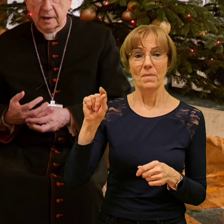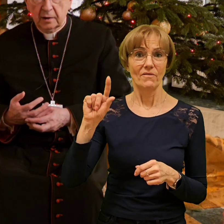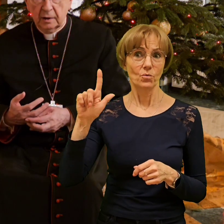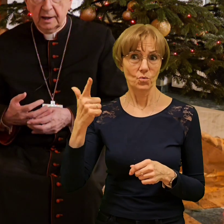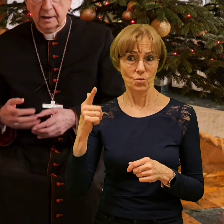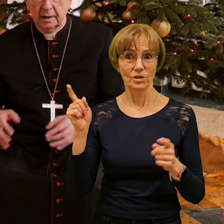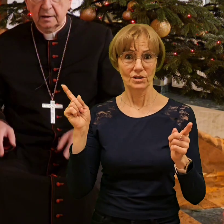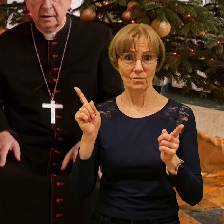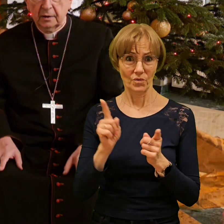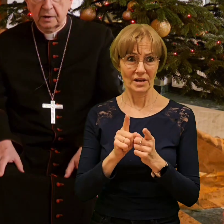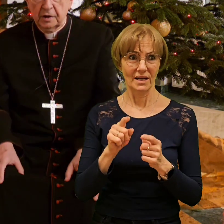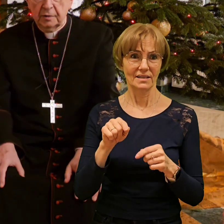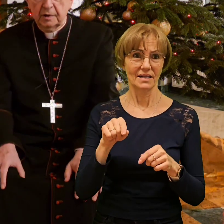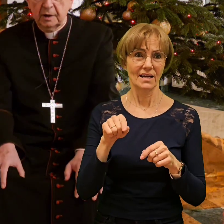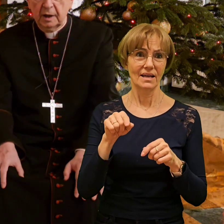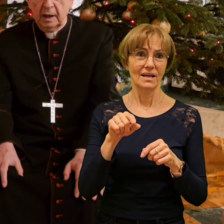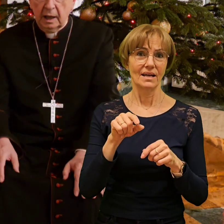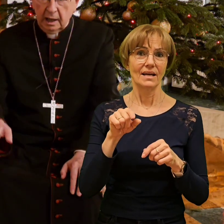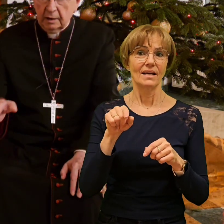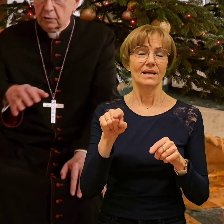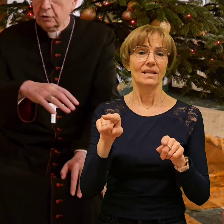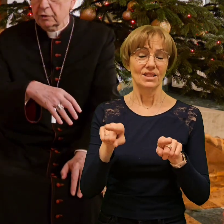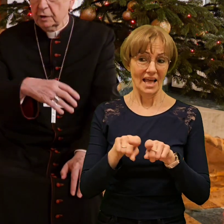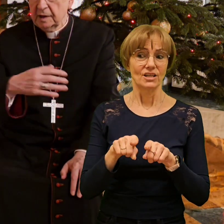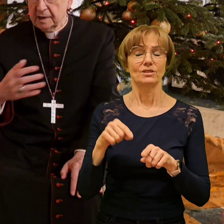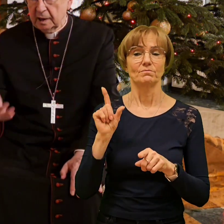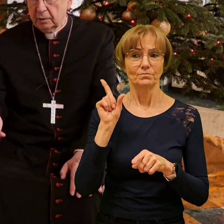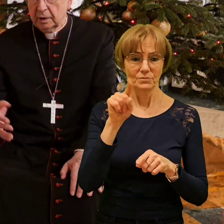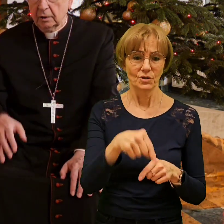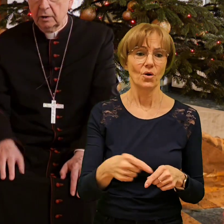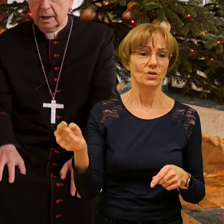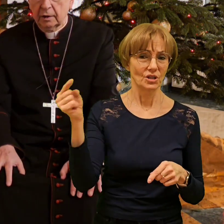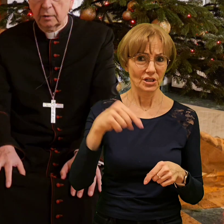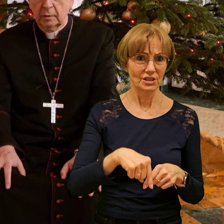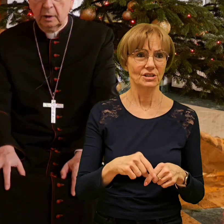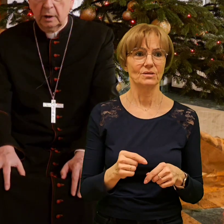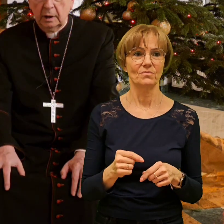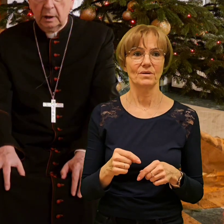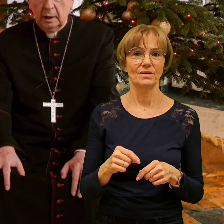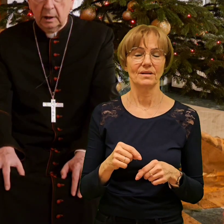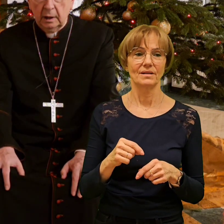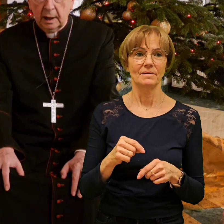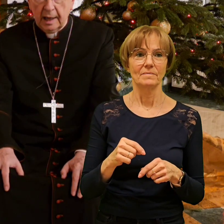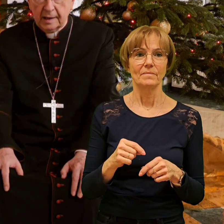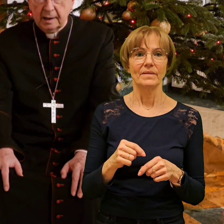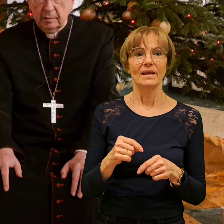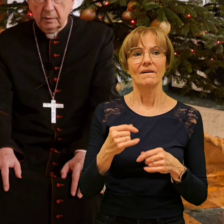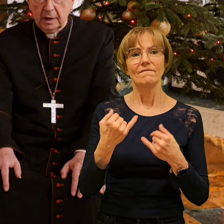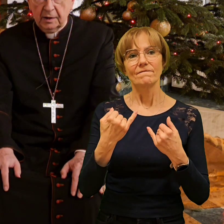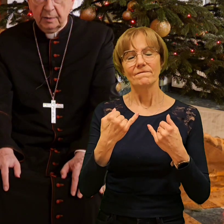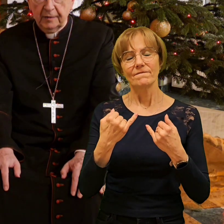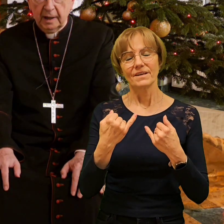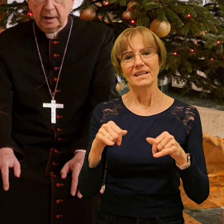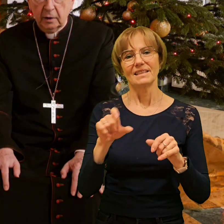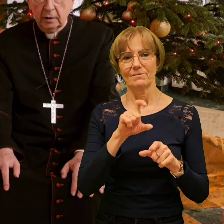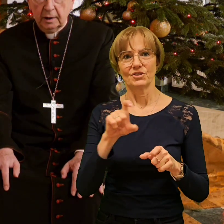kolędy chodziliśmy, ale już Instytut i Kolegium. Razem na śpiewanie koled,